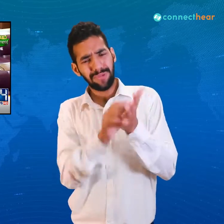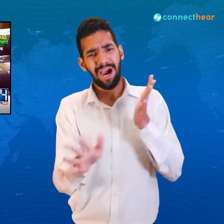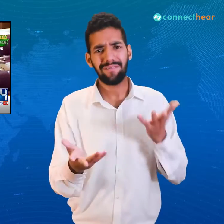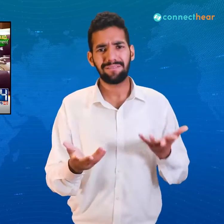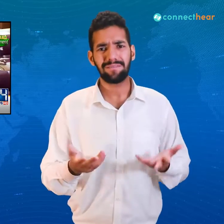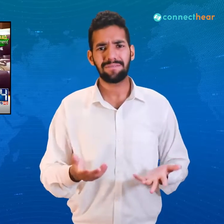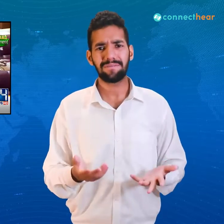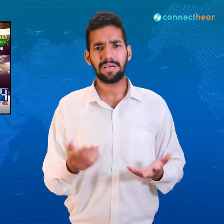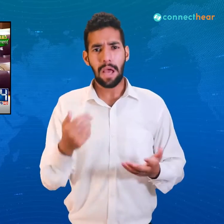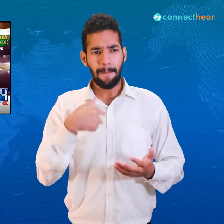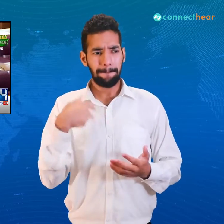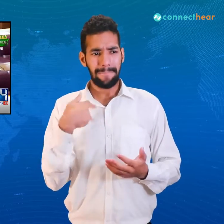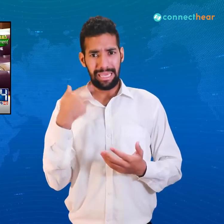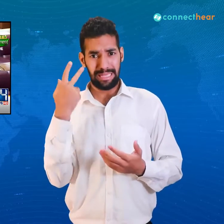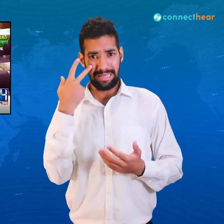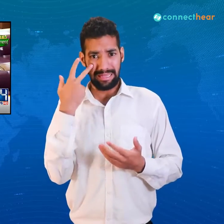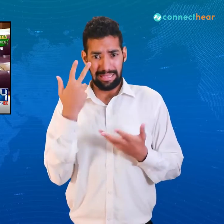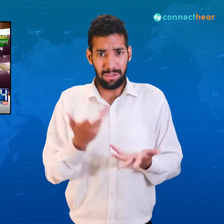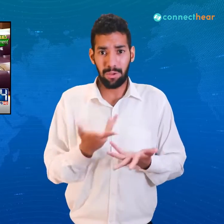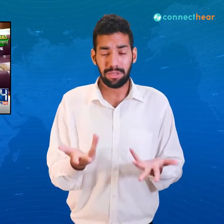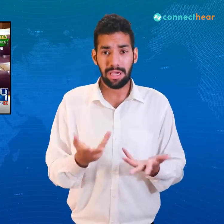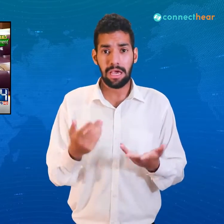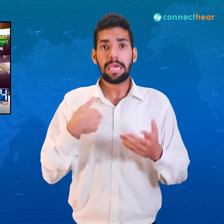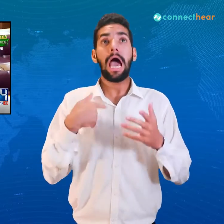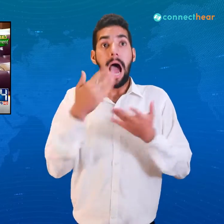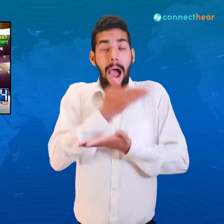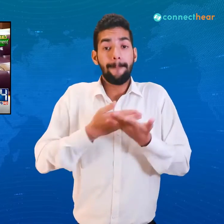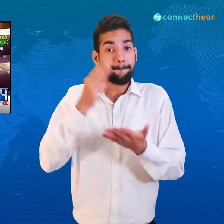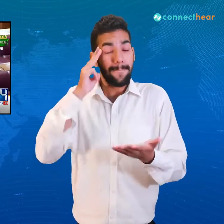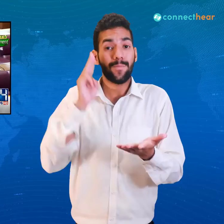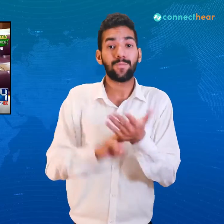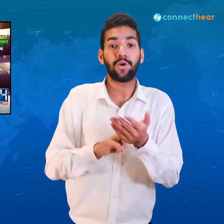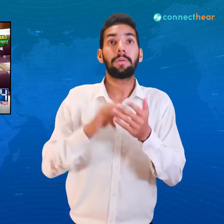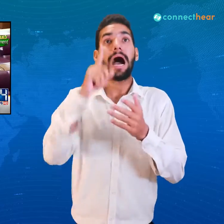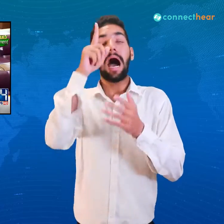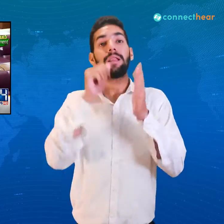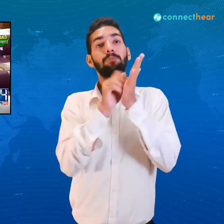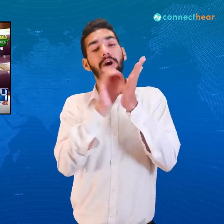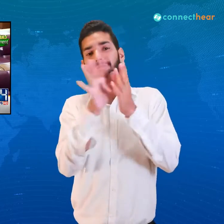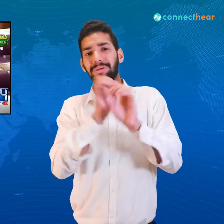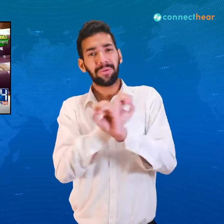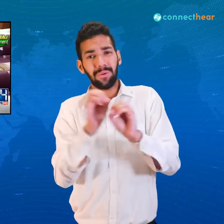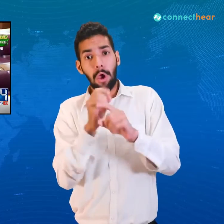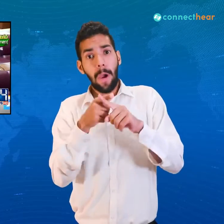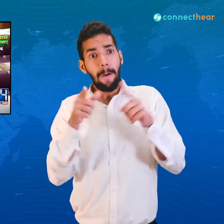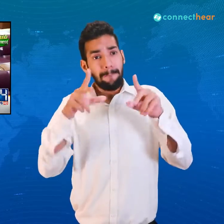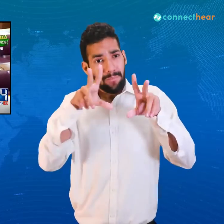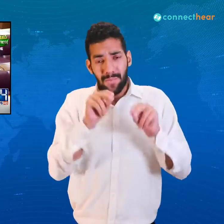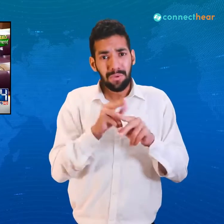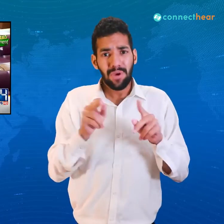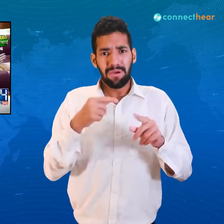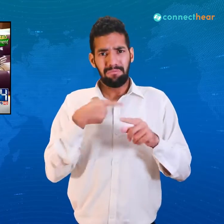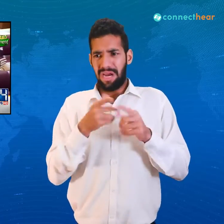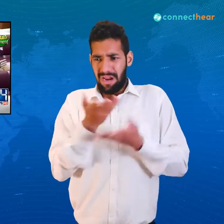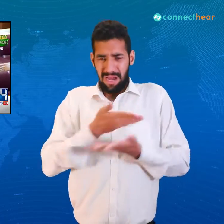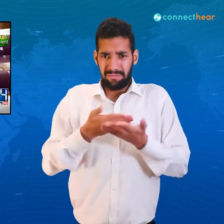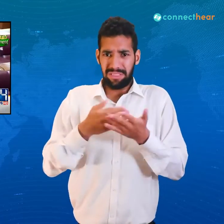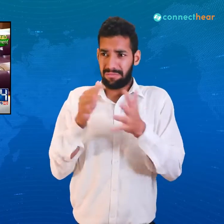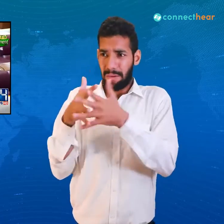پاکستان کو معاف کر دیں گے میرے چیرمن صاحب اللہ کے نانمے ناموں کے نیچے بیٹھ کے ہم ماہ رمضان میں اللہ